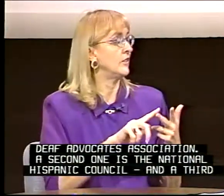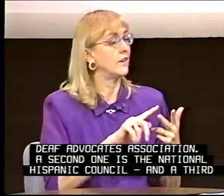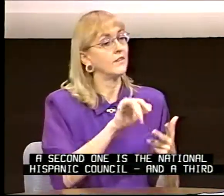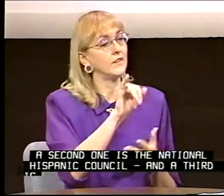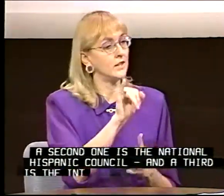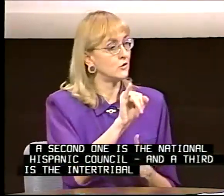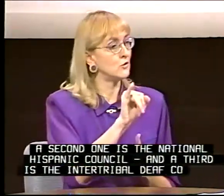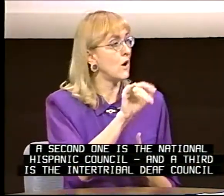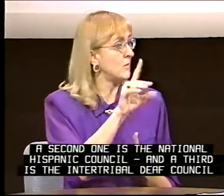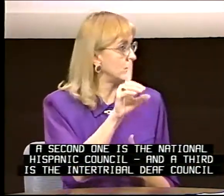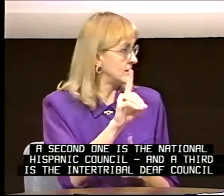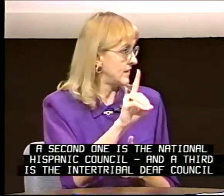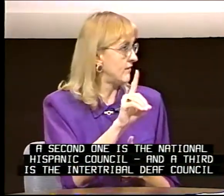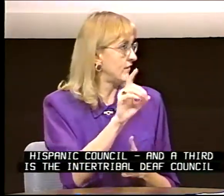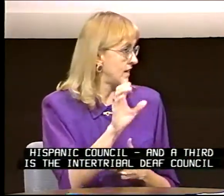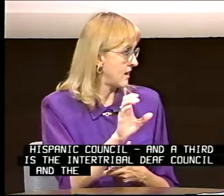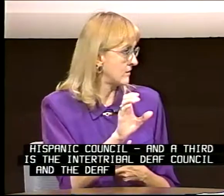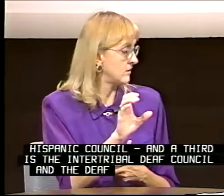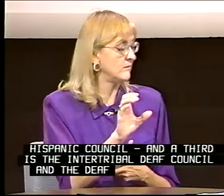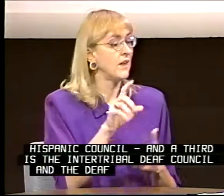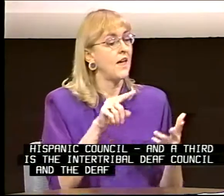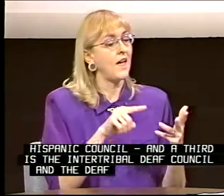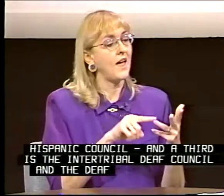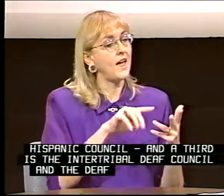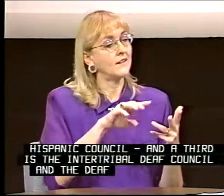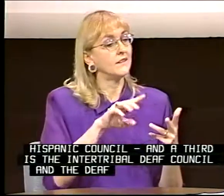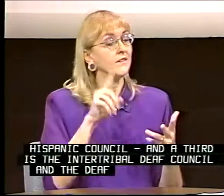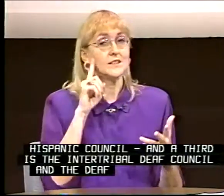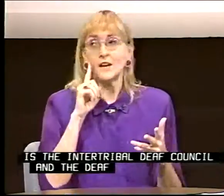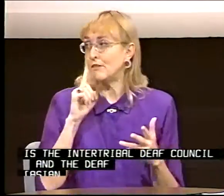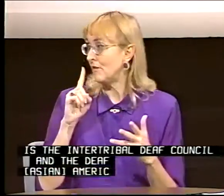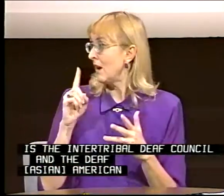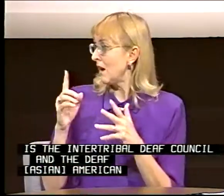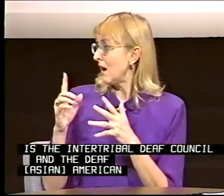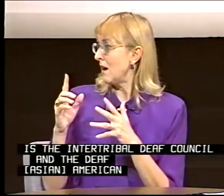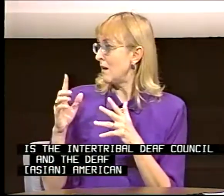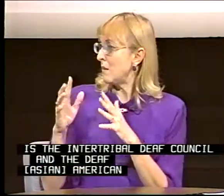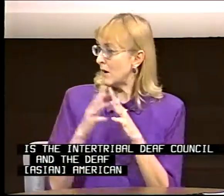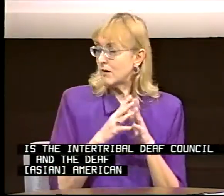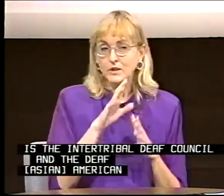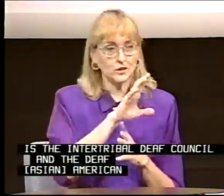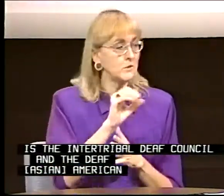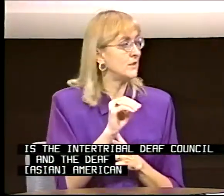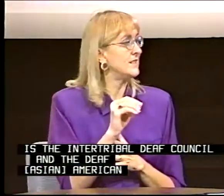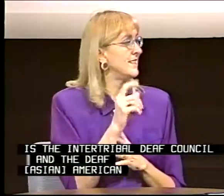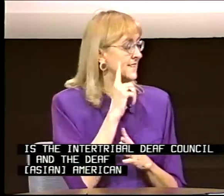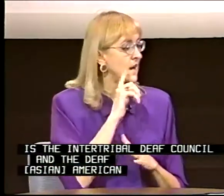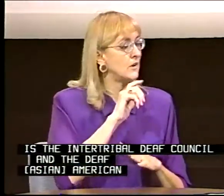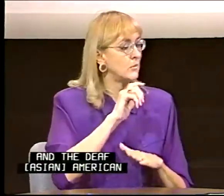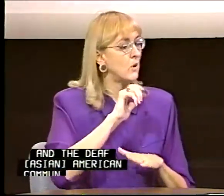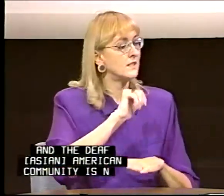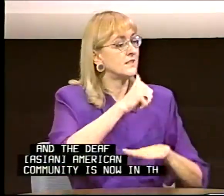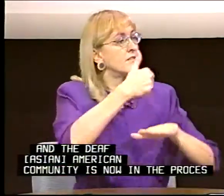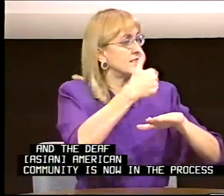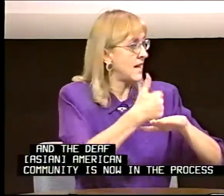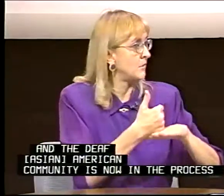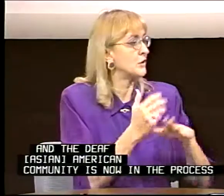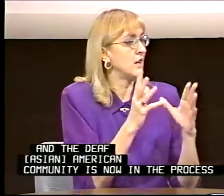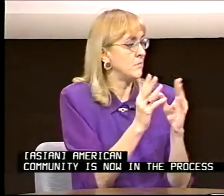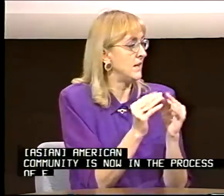the Intertribal Deaf Council. And the deaf American community is now in the process of establishing and meeting